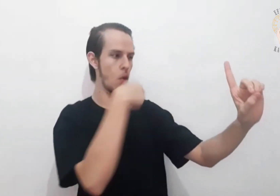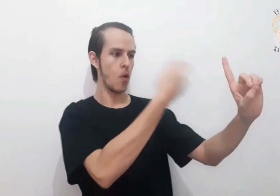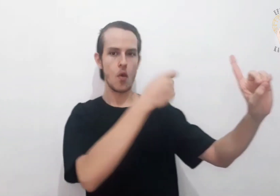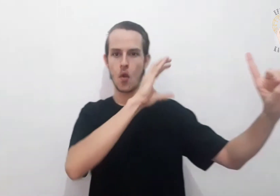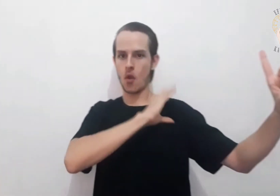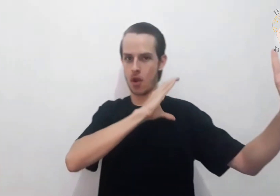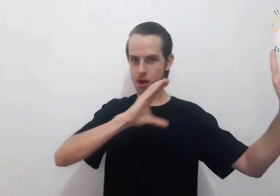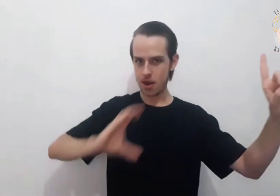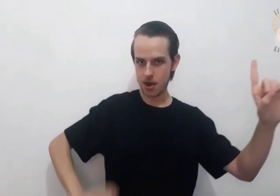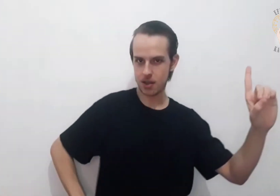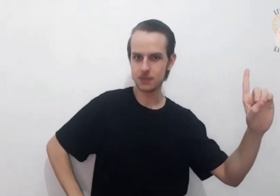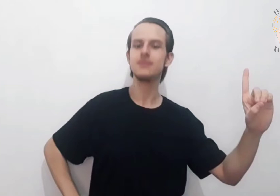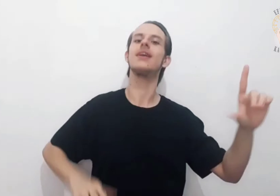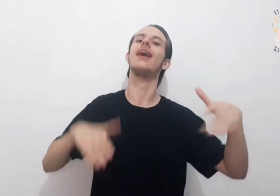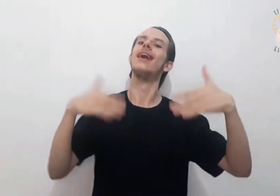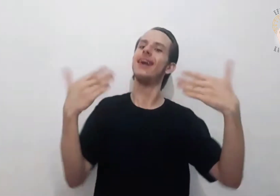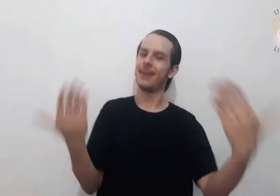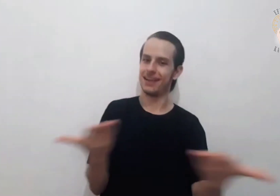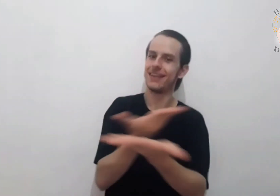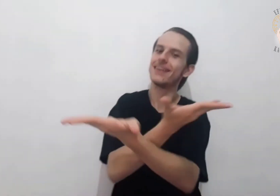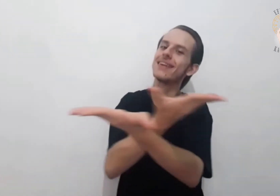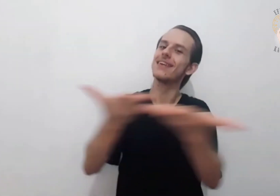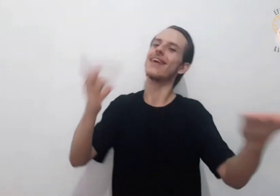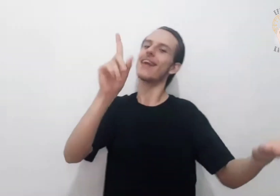nasceu de Deus.